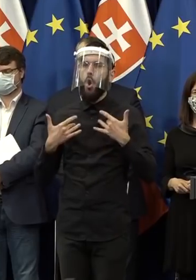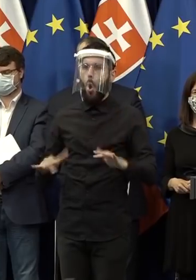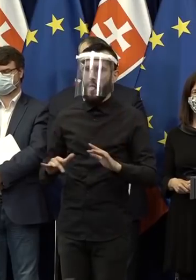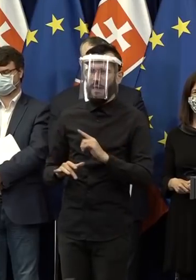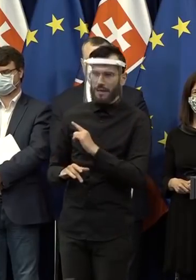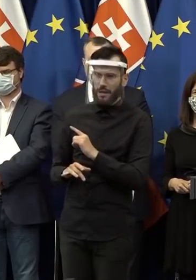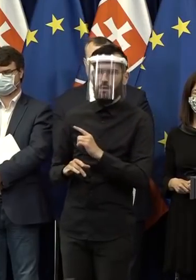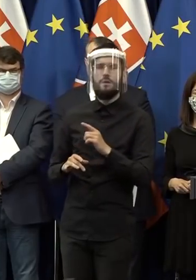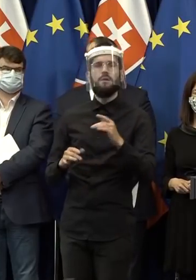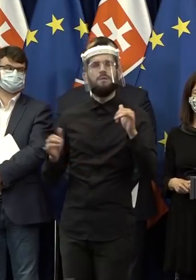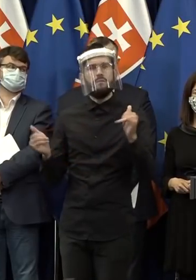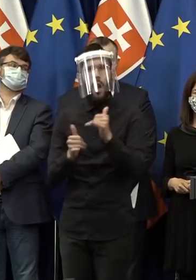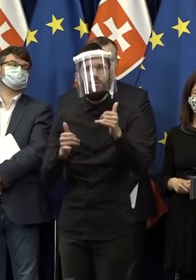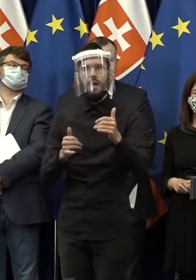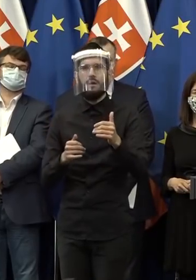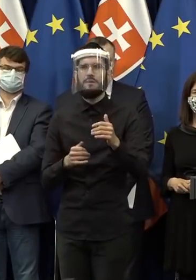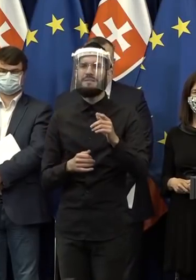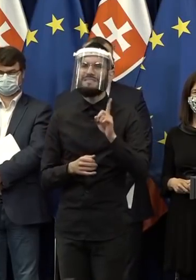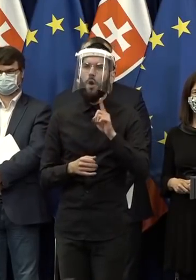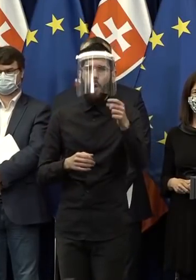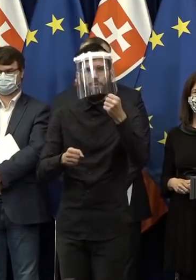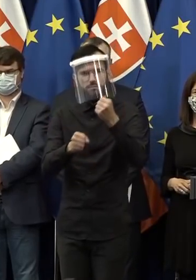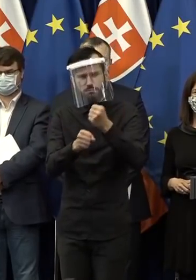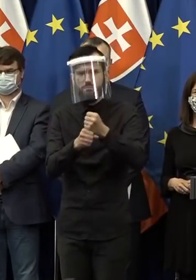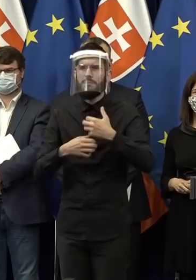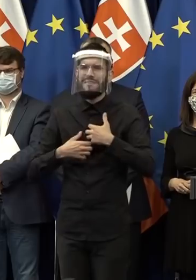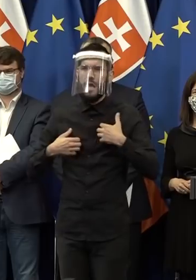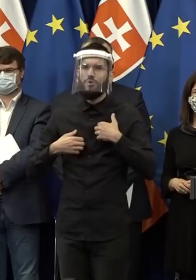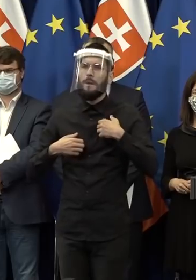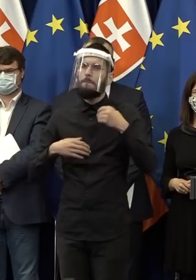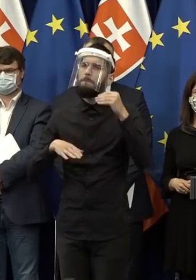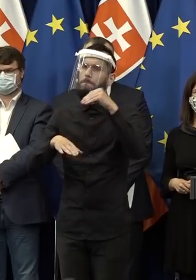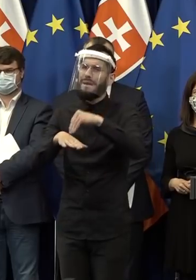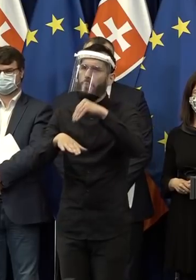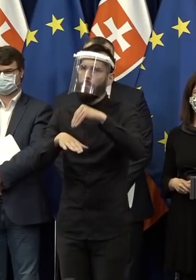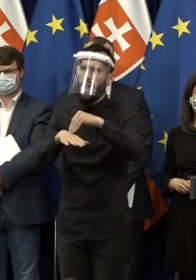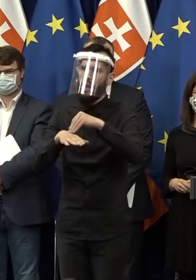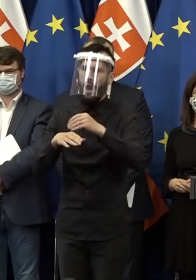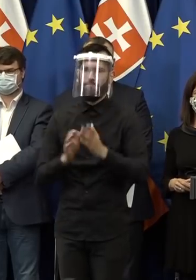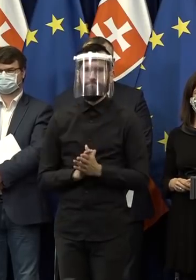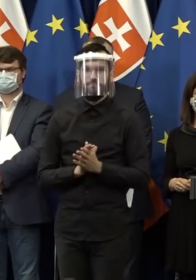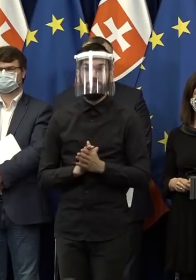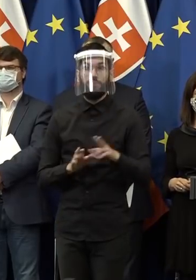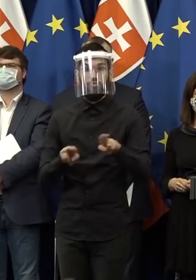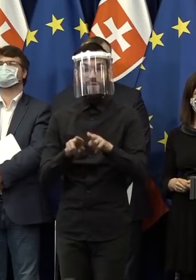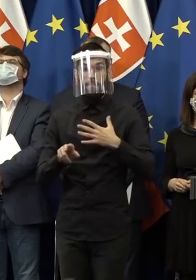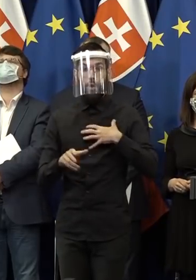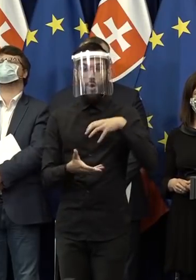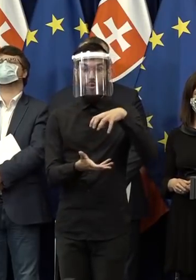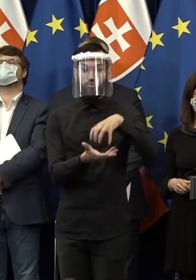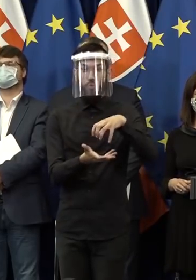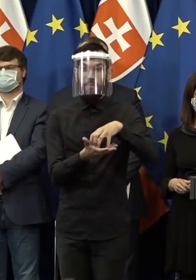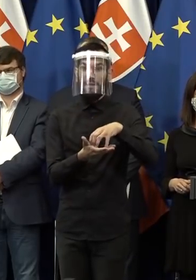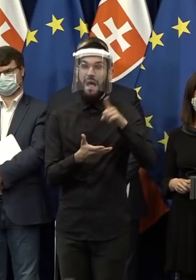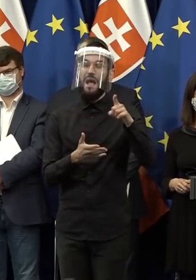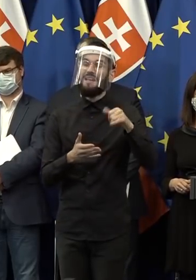ktorý si zobral na starosť, to zapracovanie, pripomienok. Chcem oceniť môj tým, Jana Oravca,